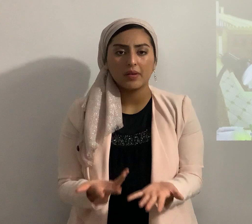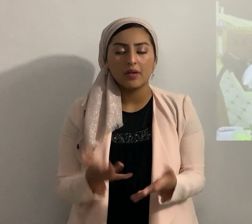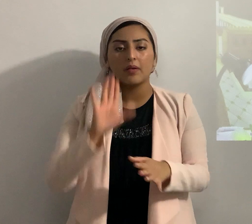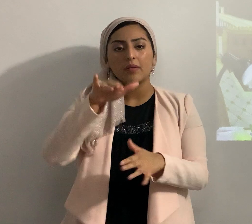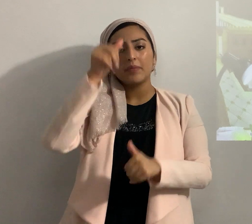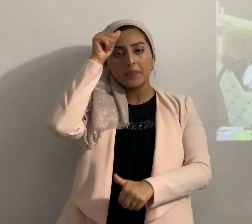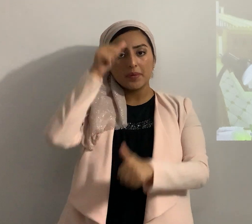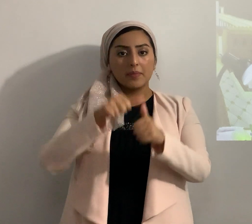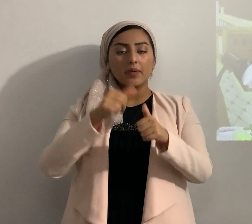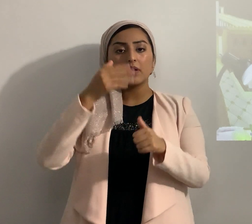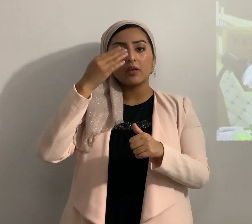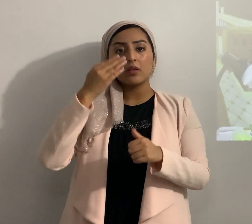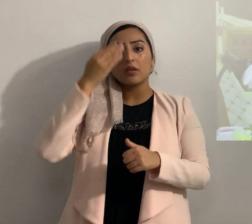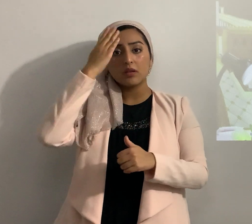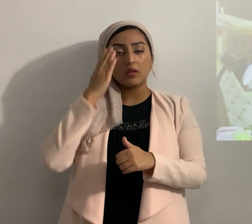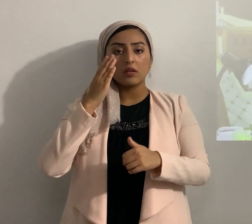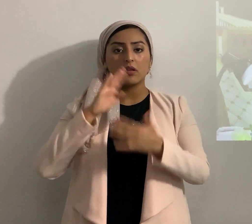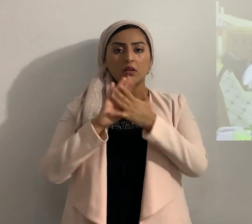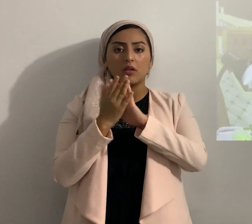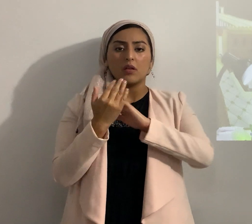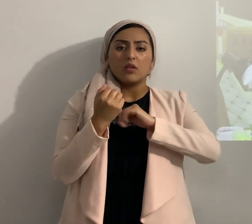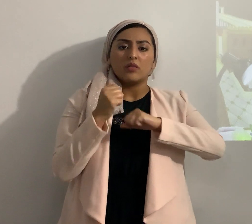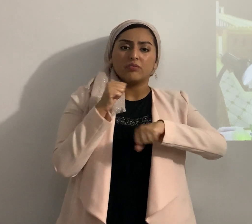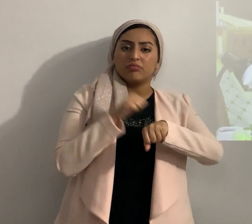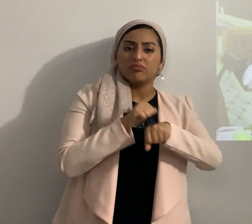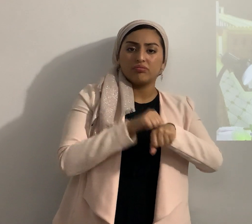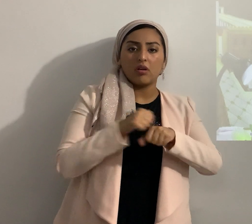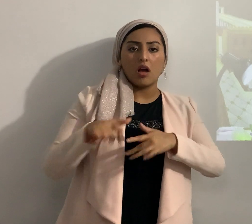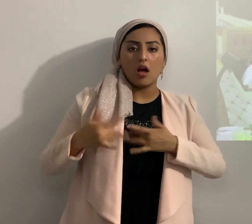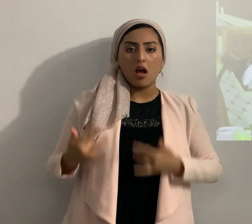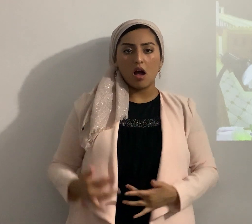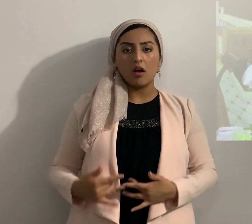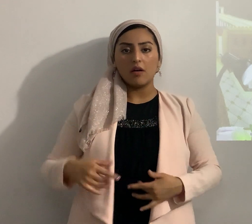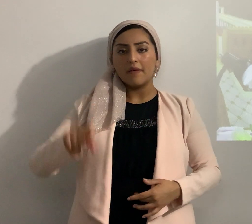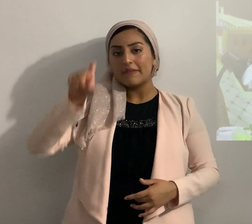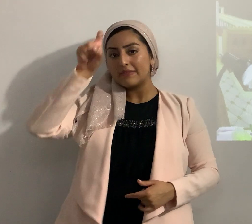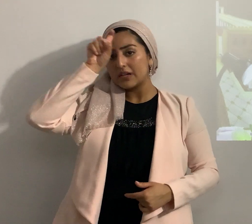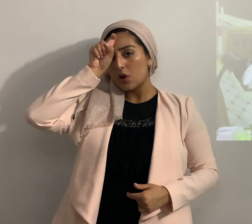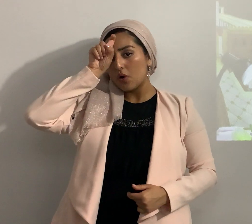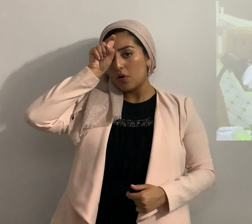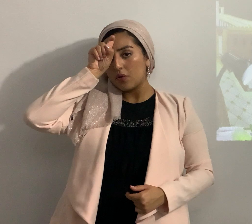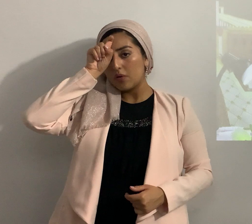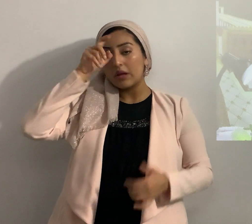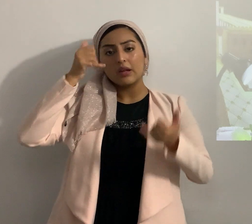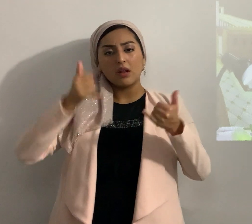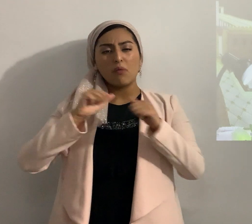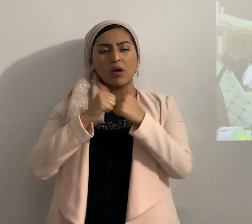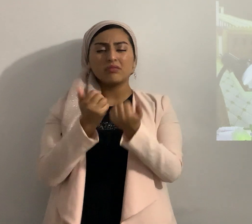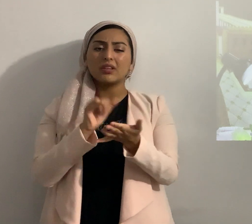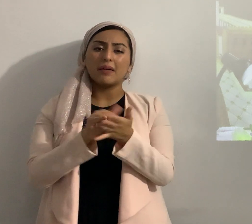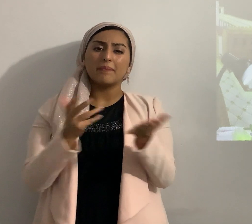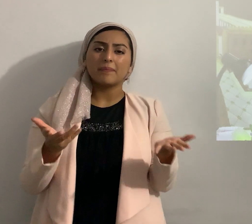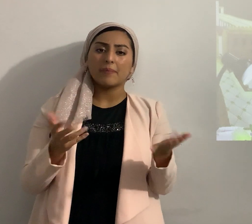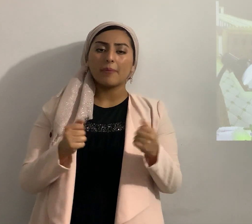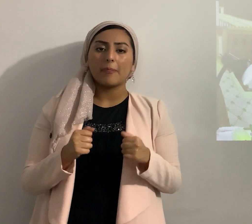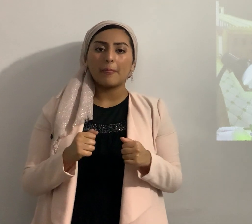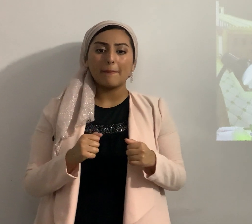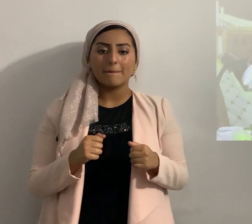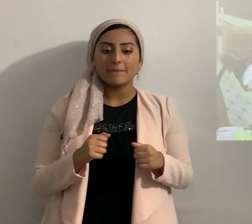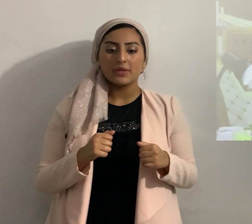que el eterno endureció el corazón del faraón ahora como es eso miren